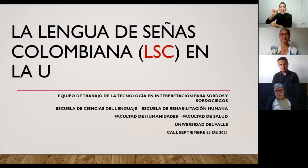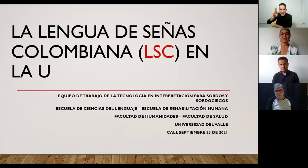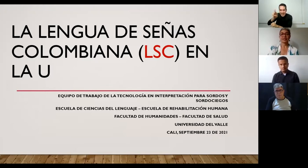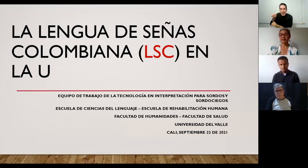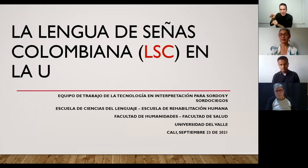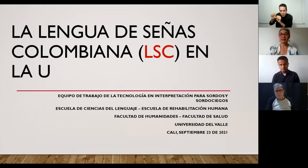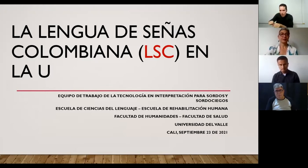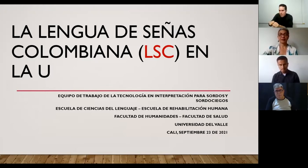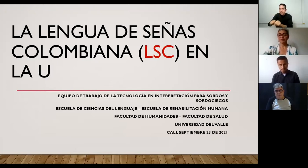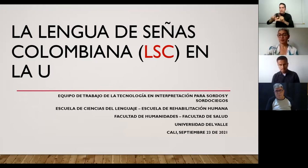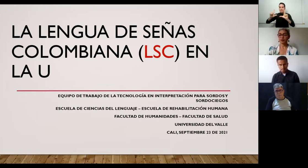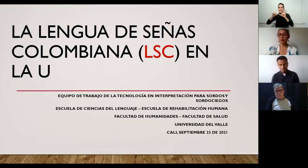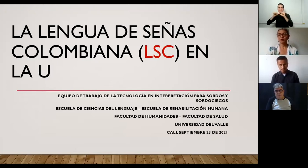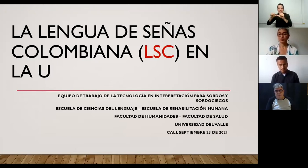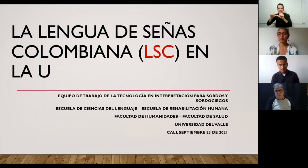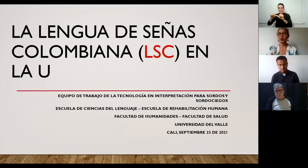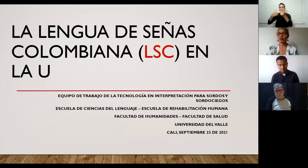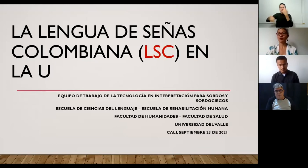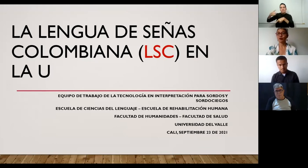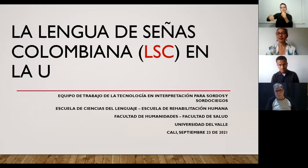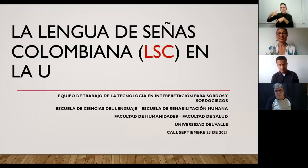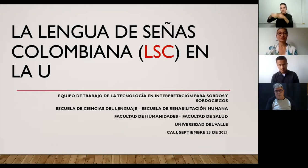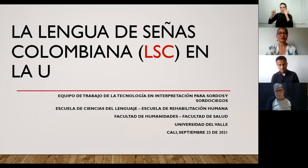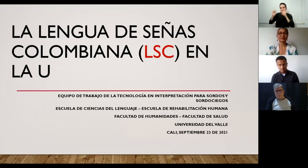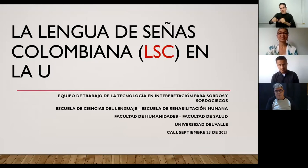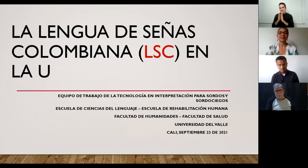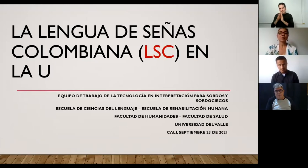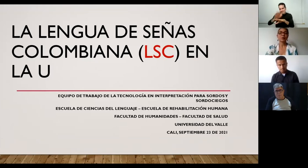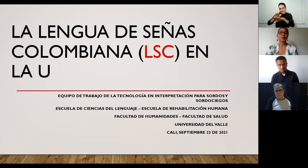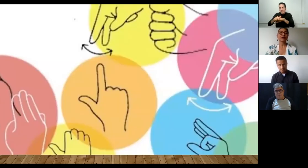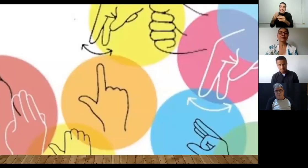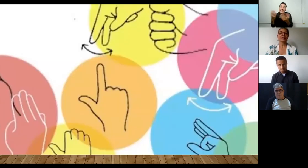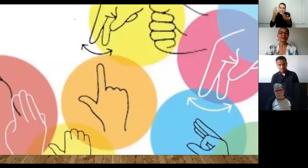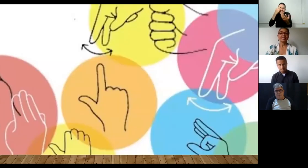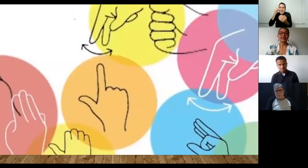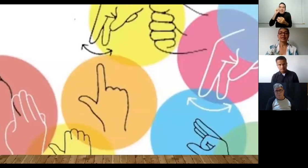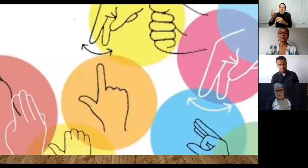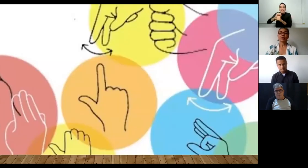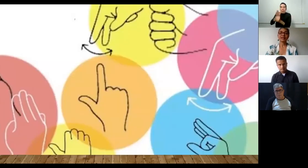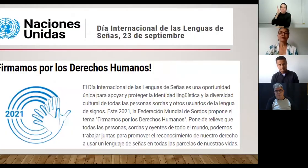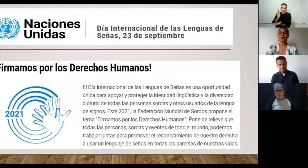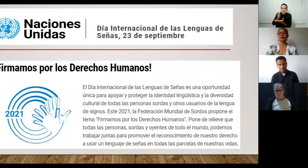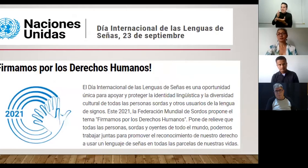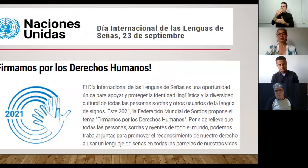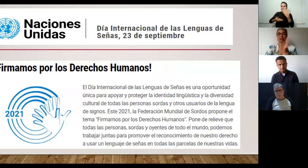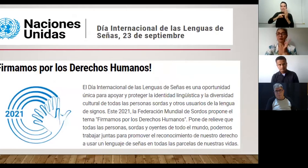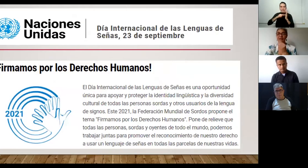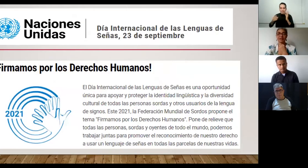Ya esta pandemia mejor dicho nos puso en full con estas formas. Bueno, hoy es un día muy especial como ya